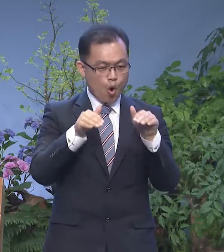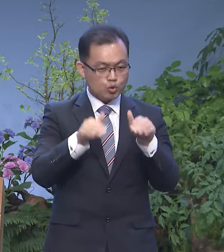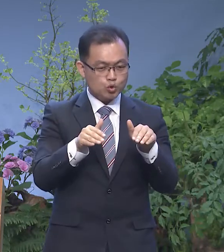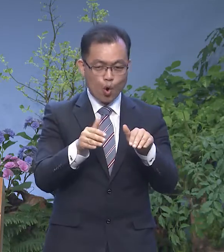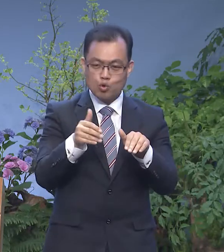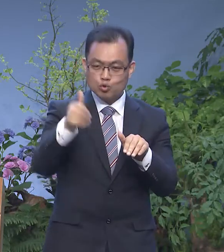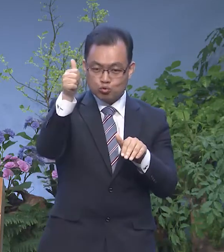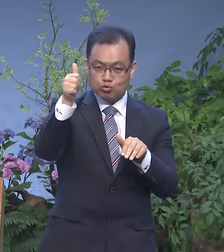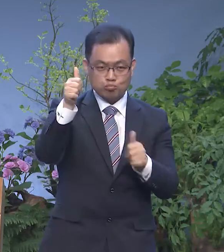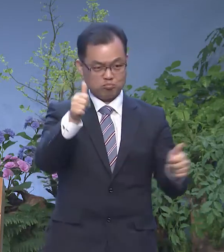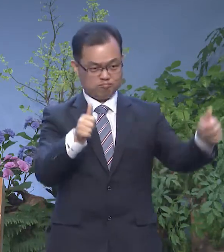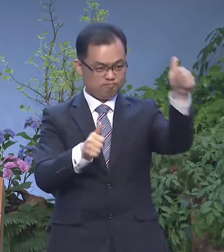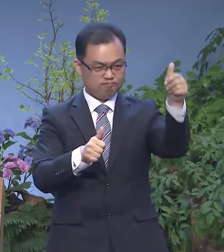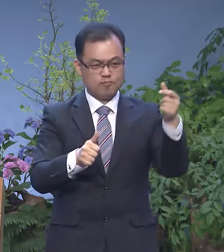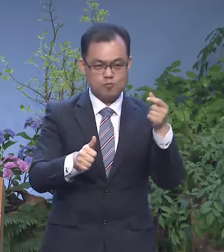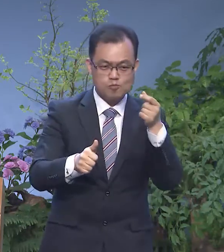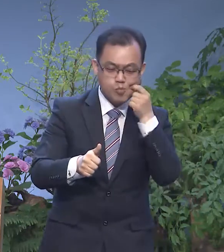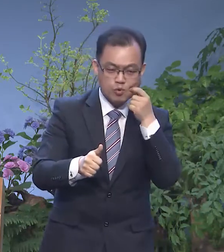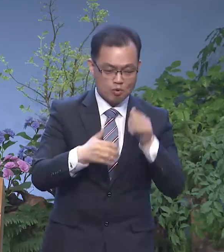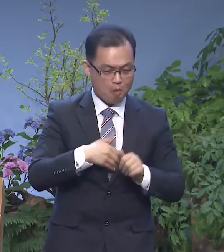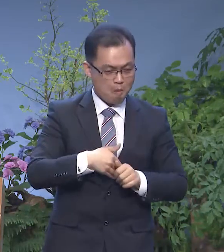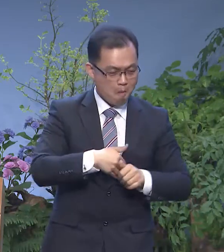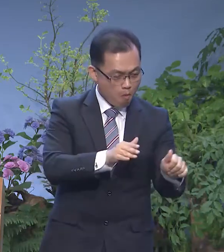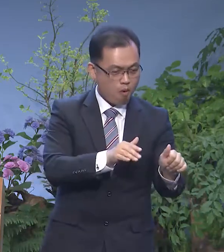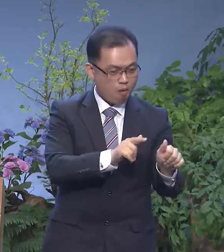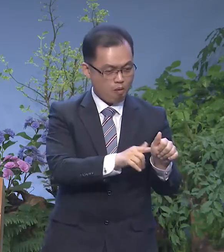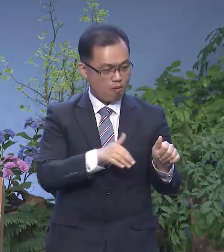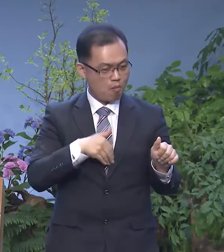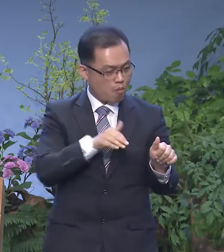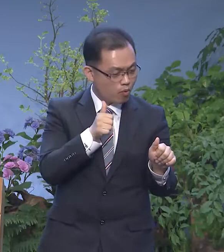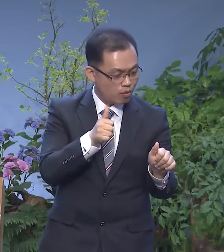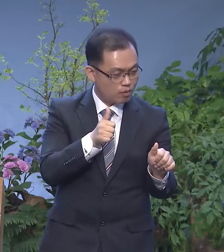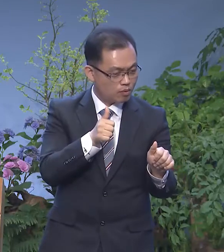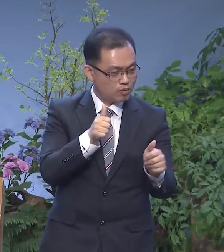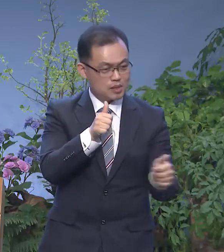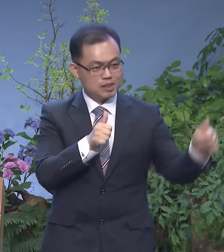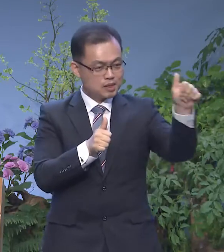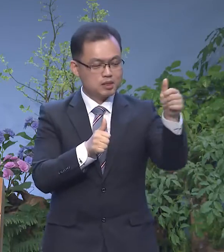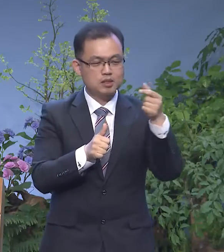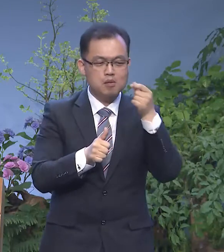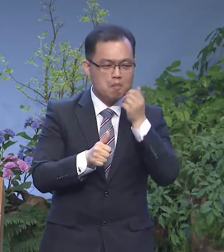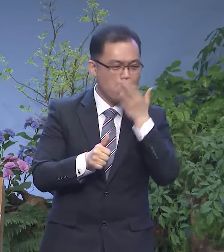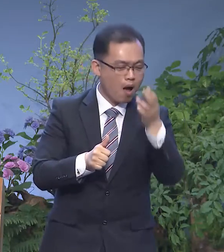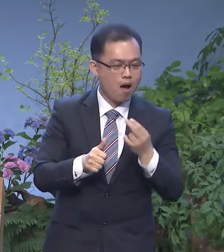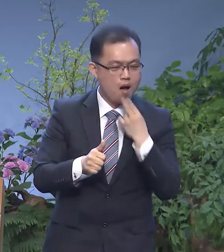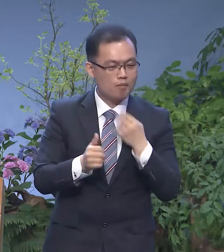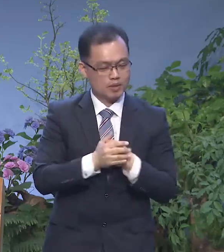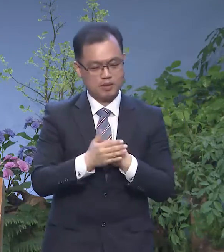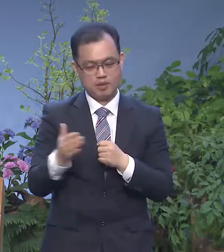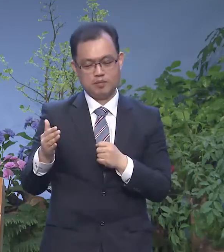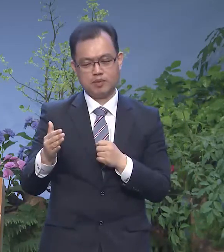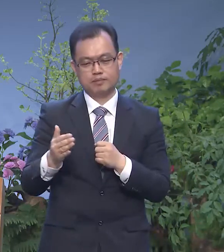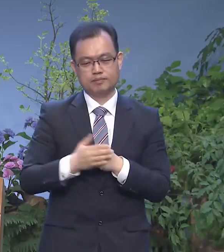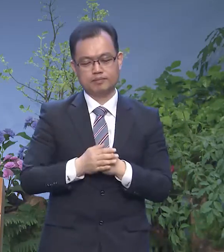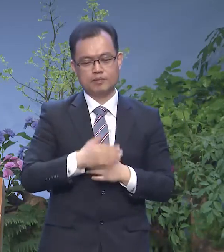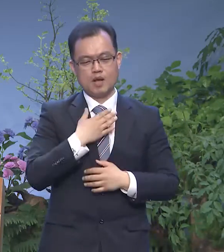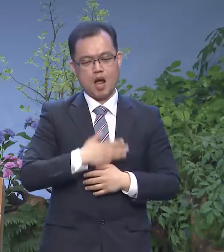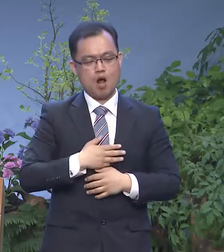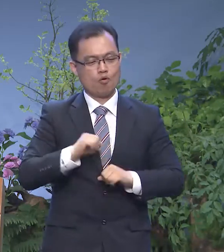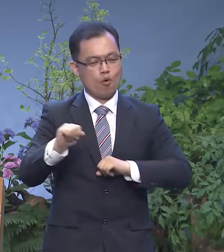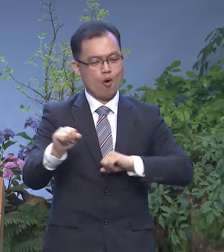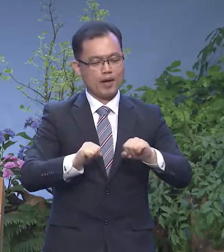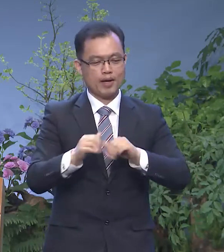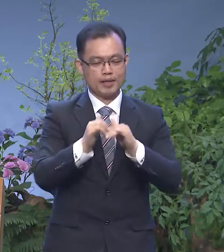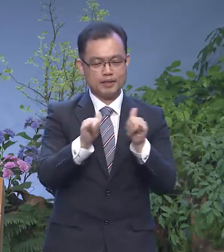크지 못하고 보냄을 받은 자가 보낸 자보다 크지 못하나니 이것을 알고 행하는 자가